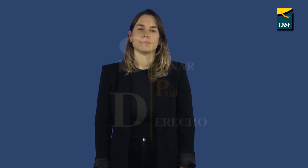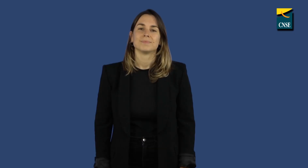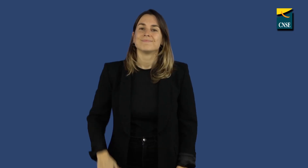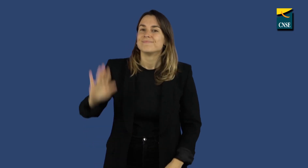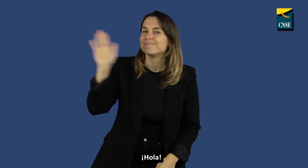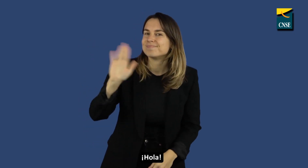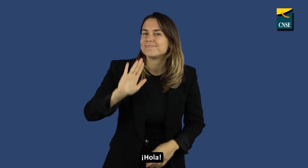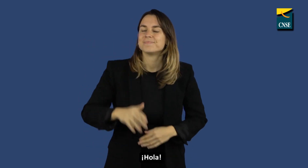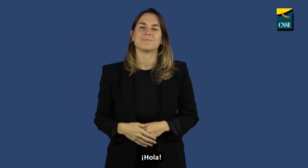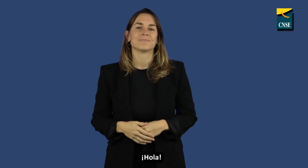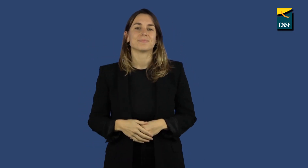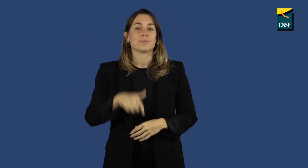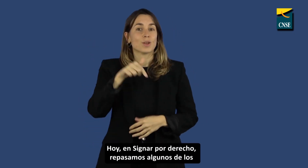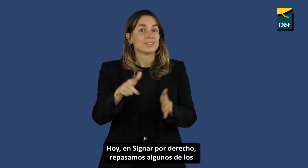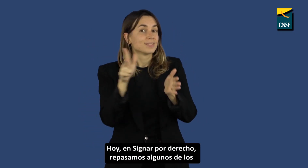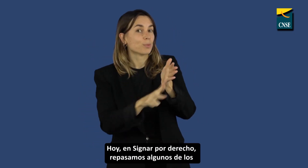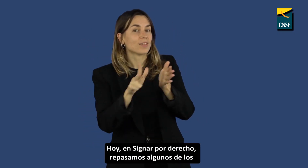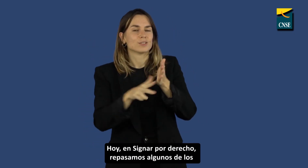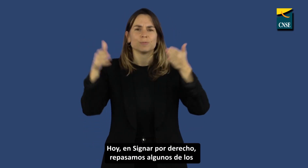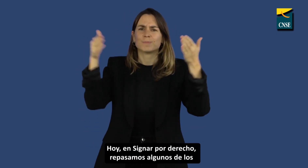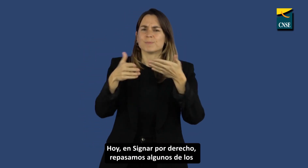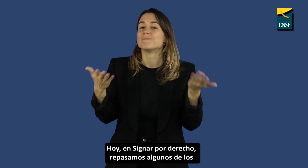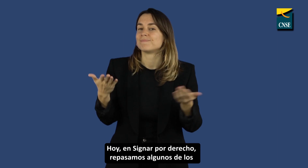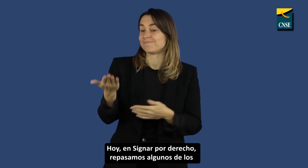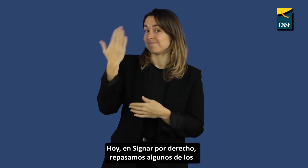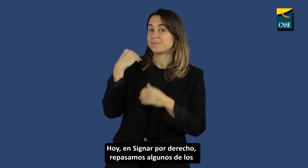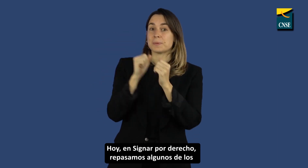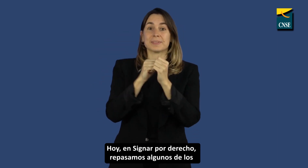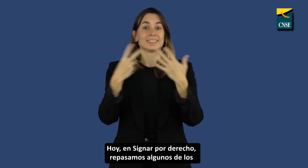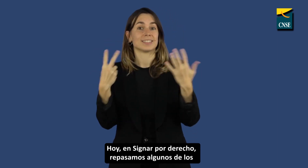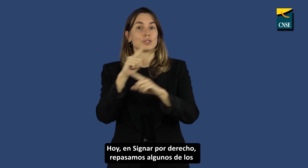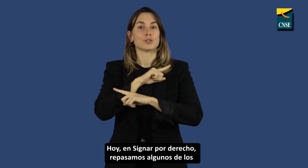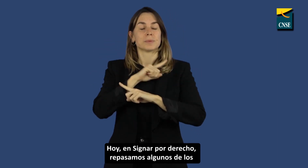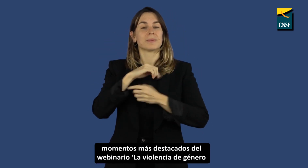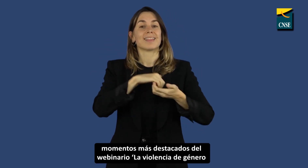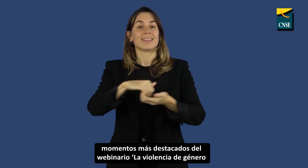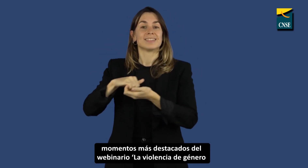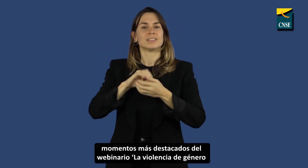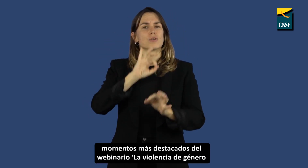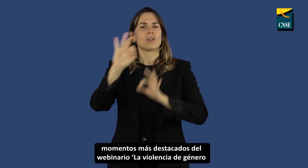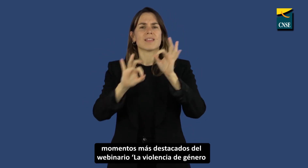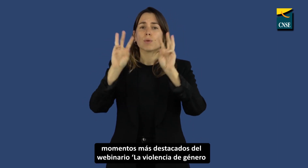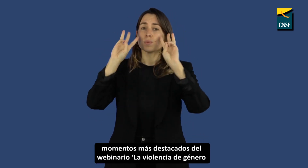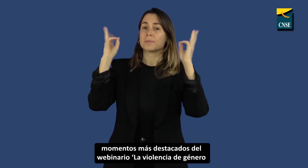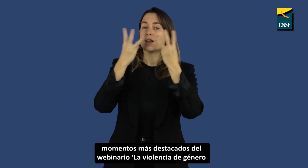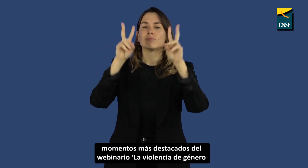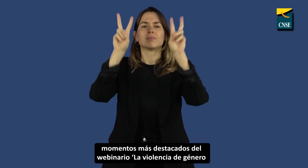Hola. Hoy en Signar por Derecho repasamos algunos de los momentos más destacados del webinario